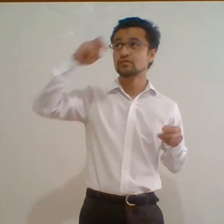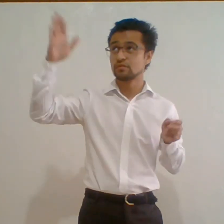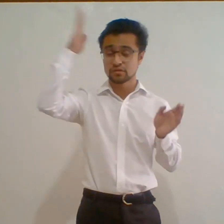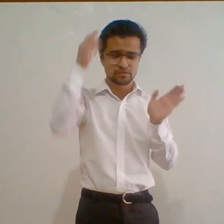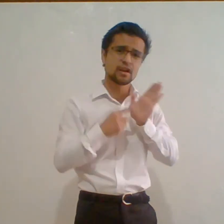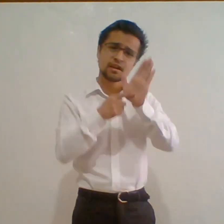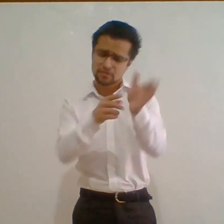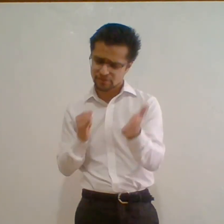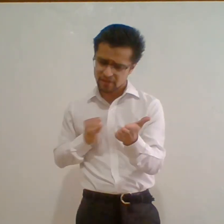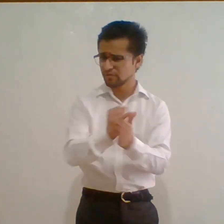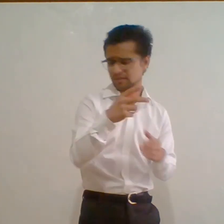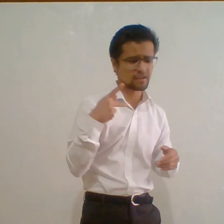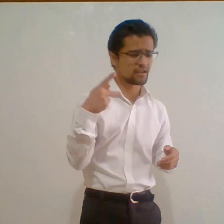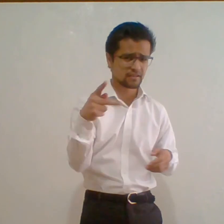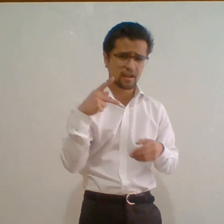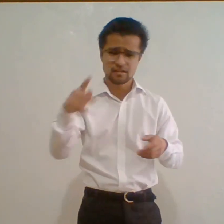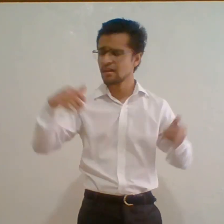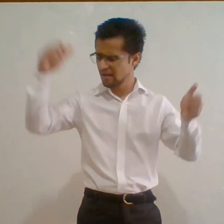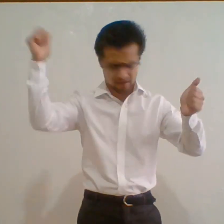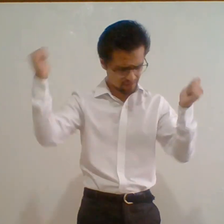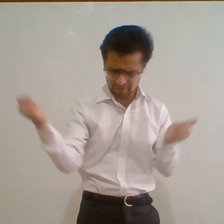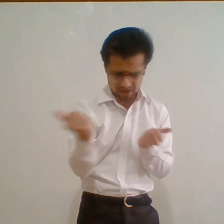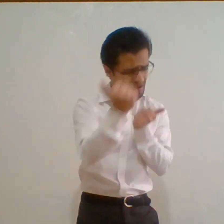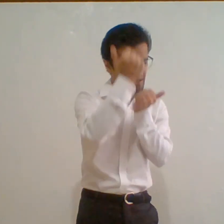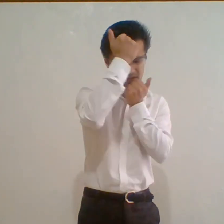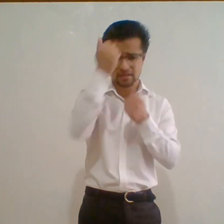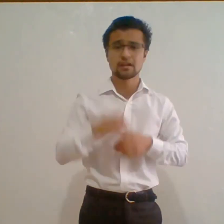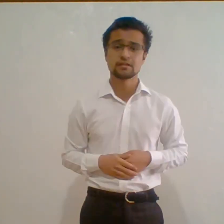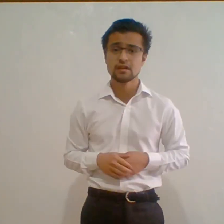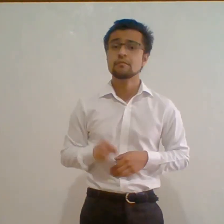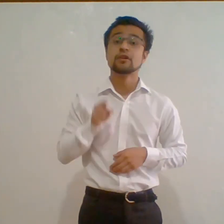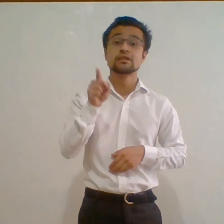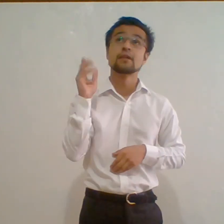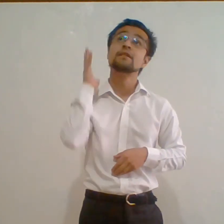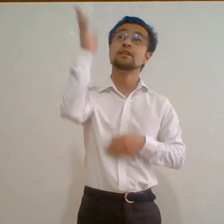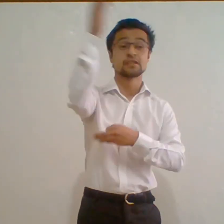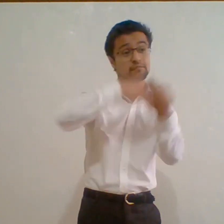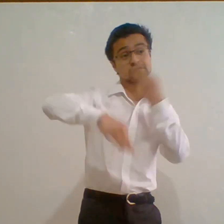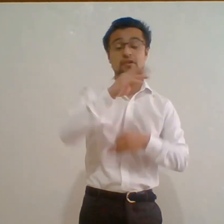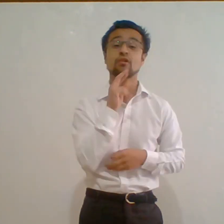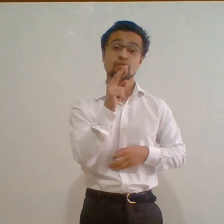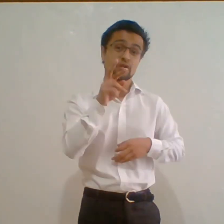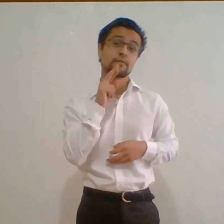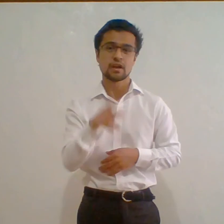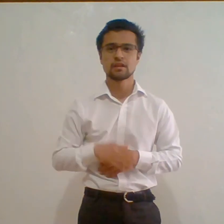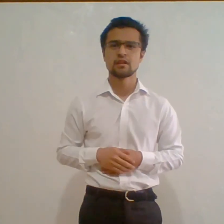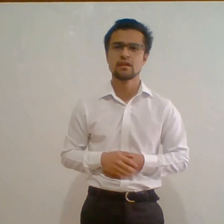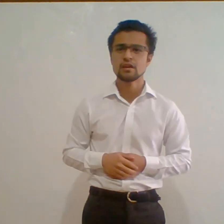sueños de aquellos que no se detienen Que no miran atrás porque saben que siempre es mejor lo que viene Solo